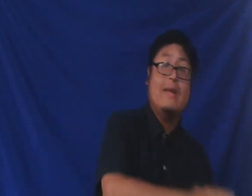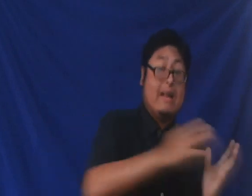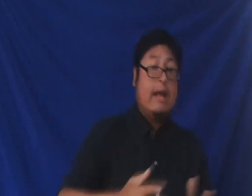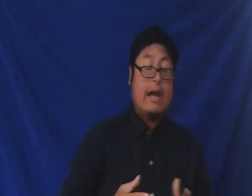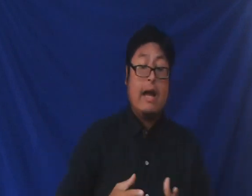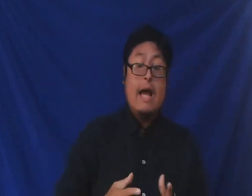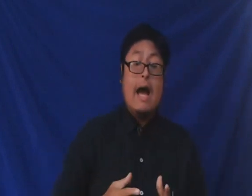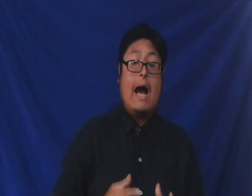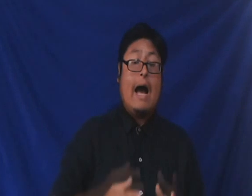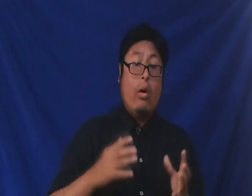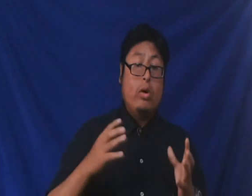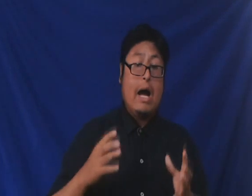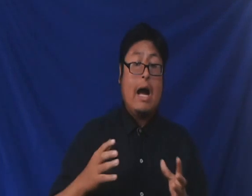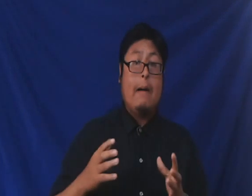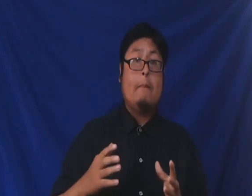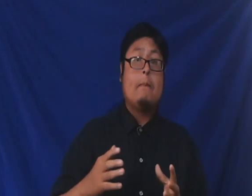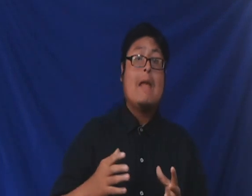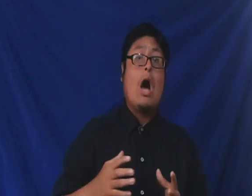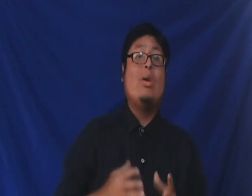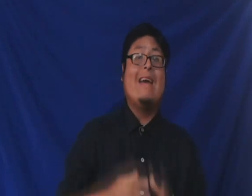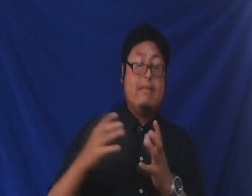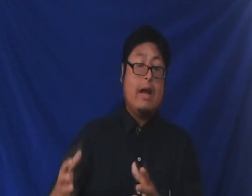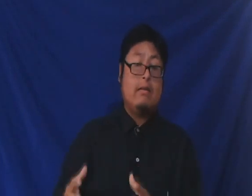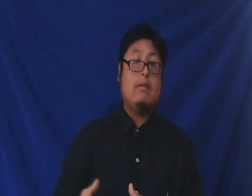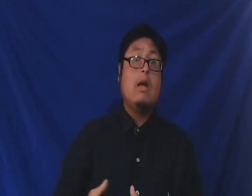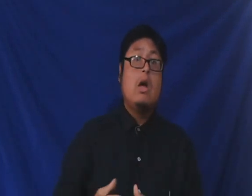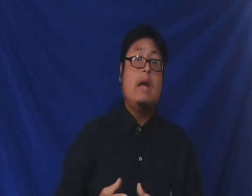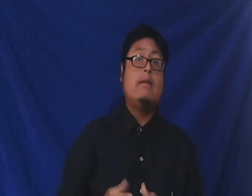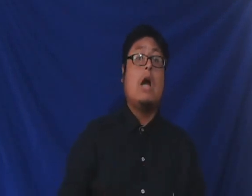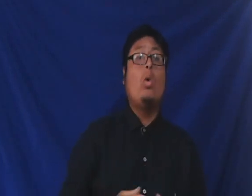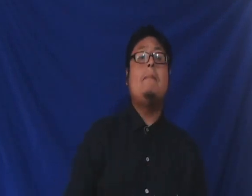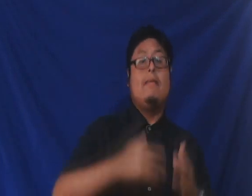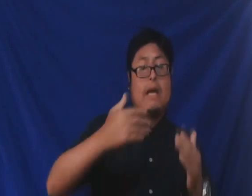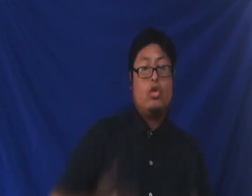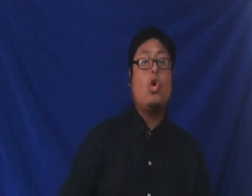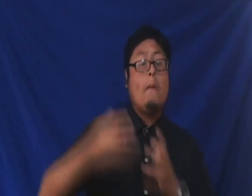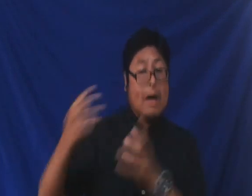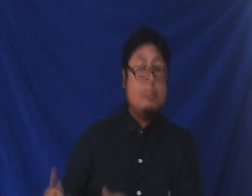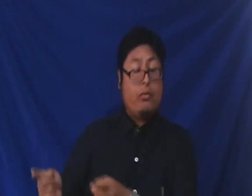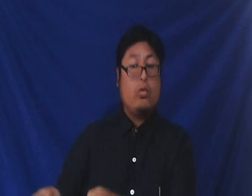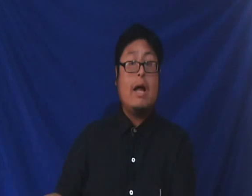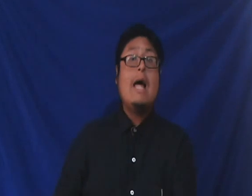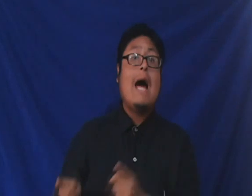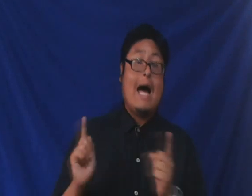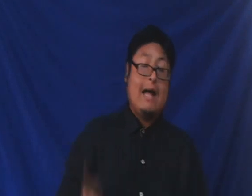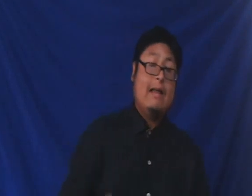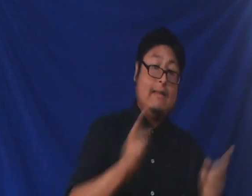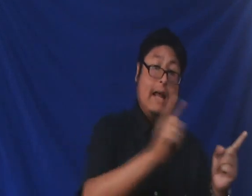se rigen a una exégesis, es decir, a una investigación más profunda de